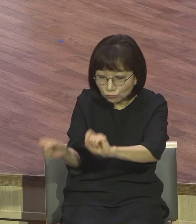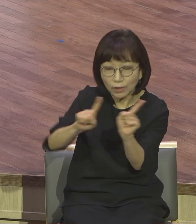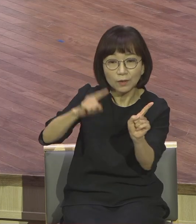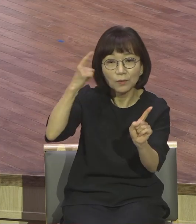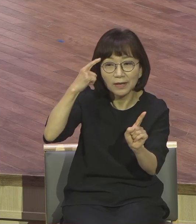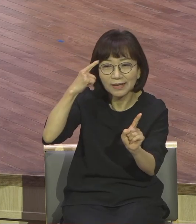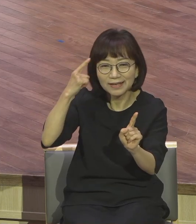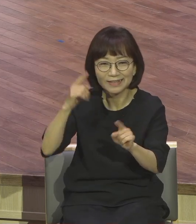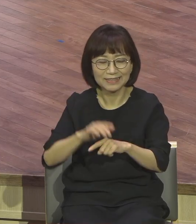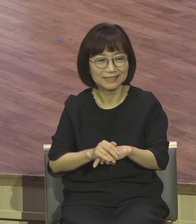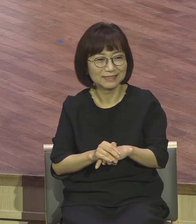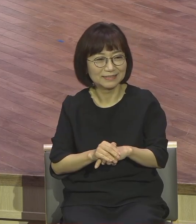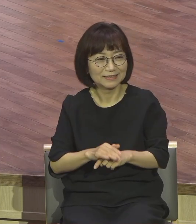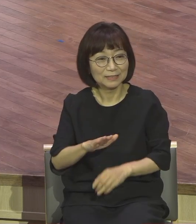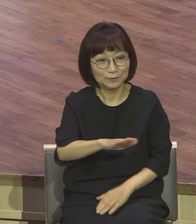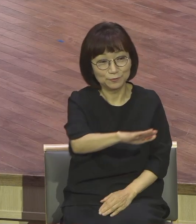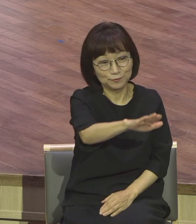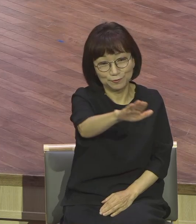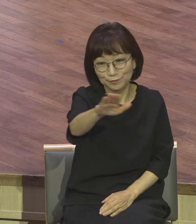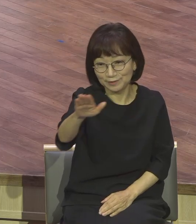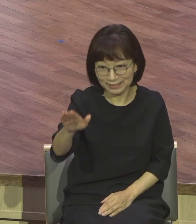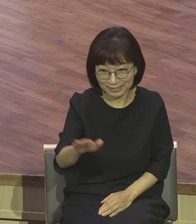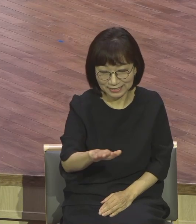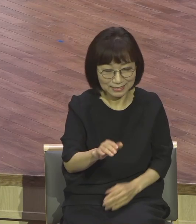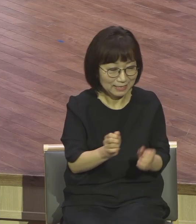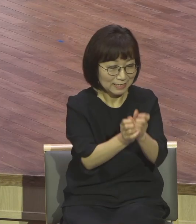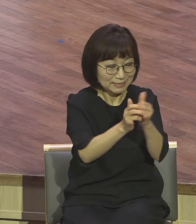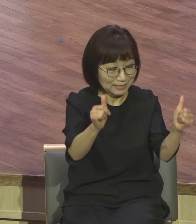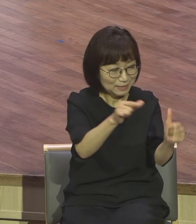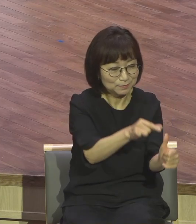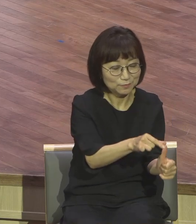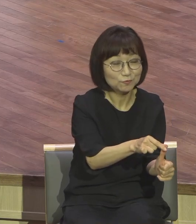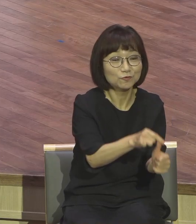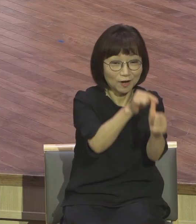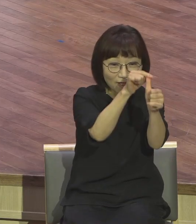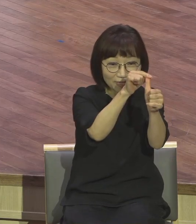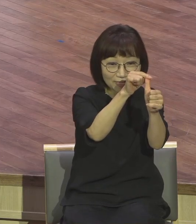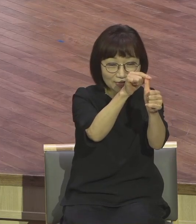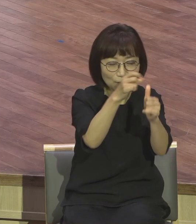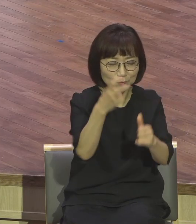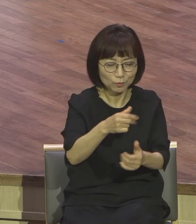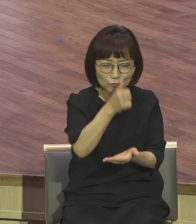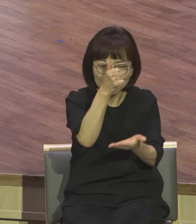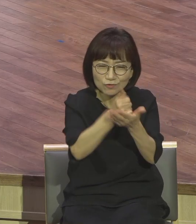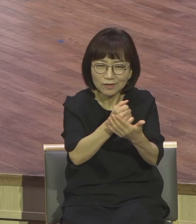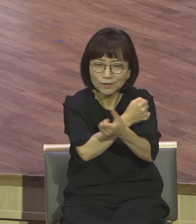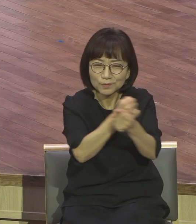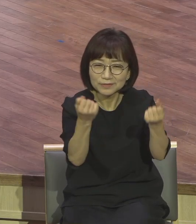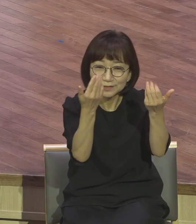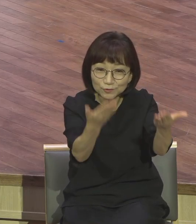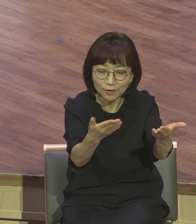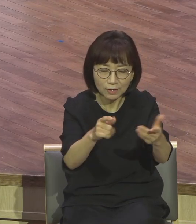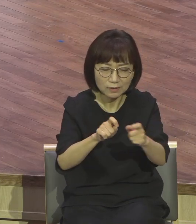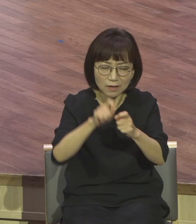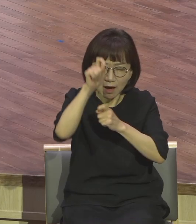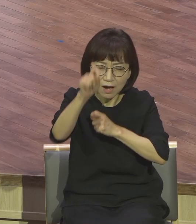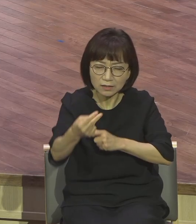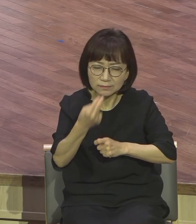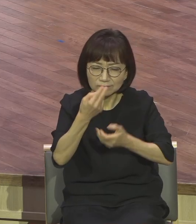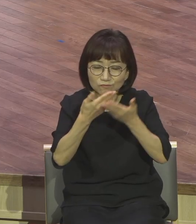단지 우리 인간을 인간을 구원하기 위해서 죄를 실시해야 되고 영생을 주어야 되기 때문에 예수님